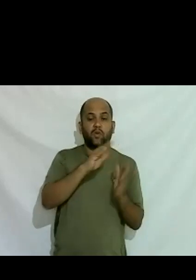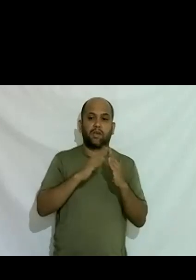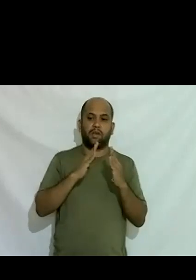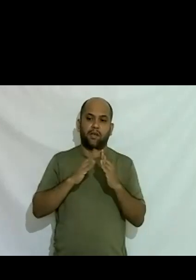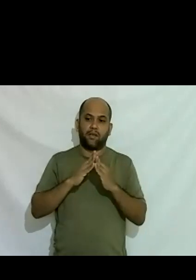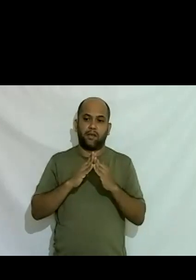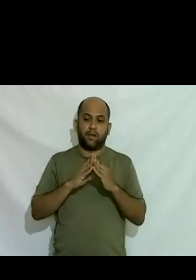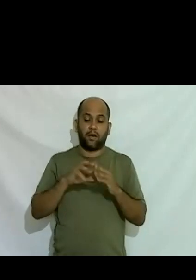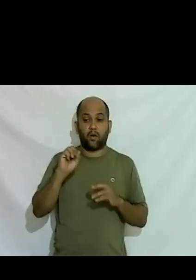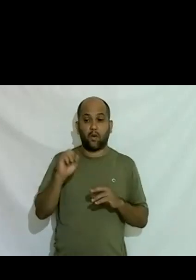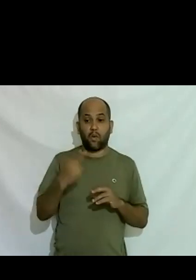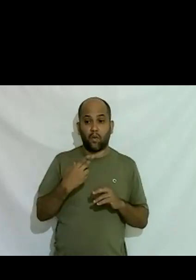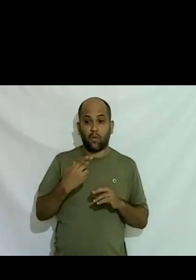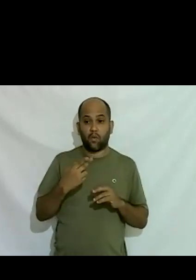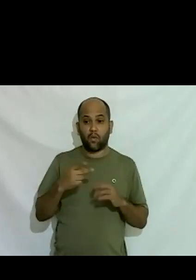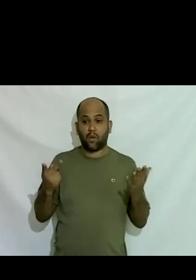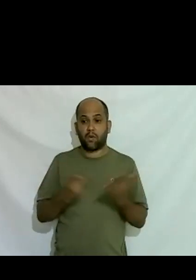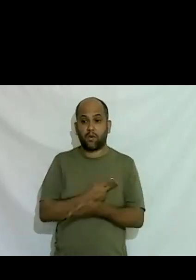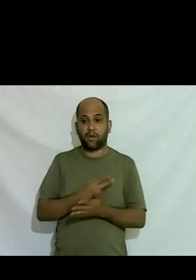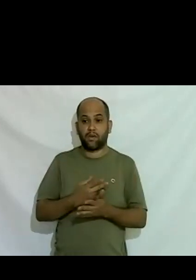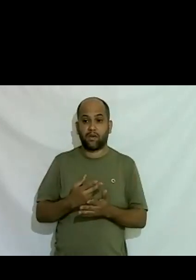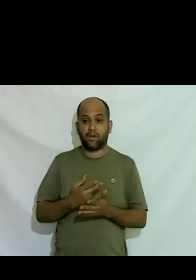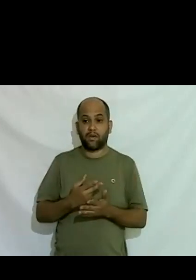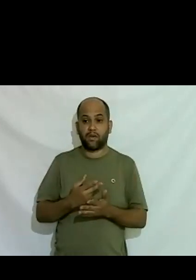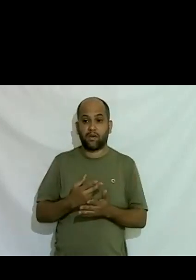ou houve choque e a pessoa acabou saindo